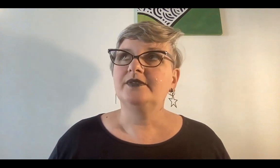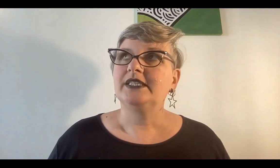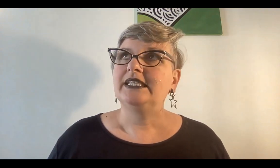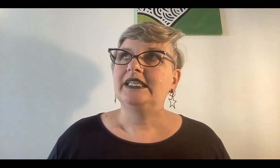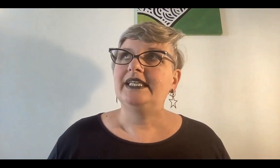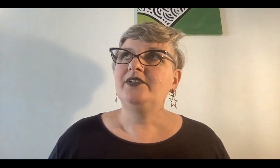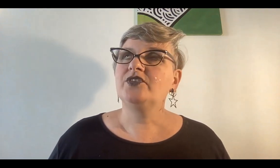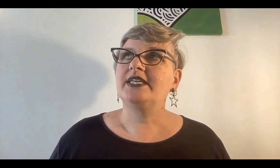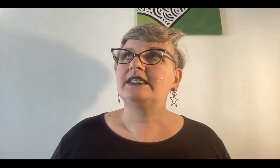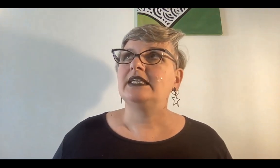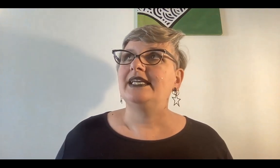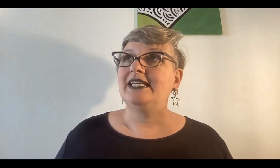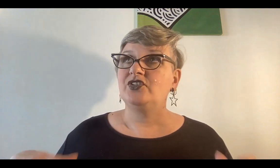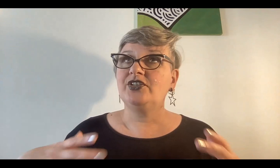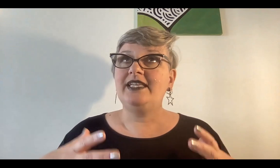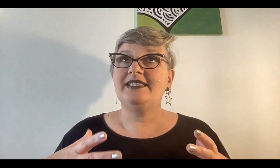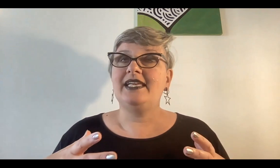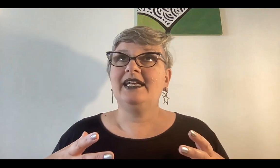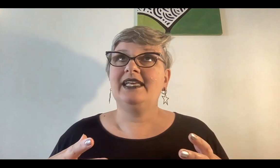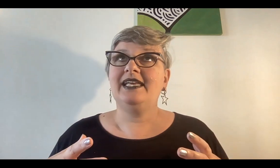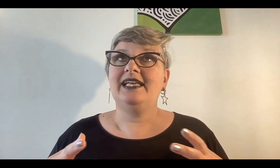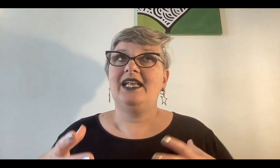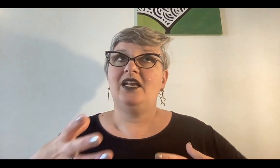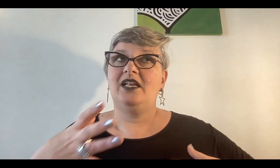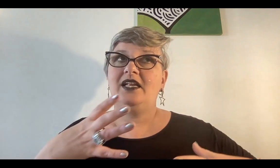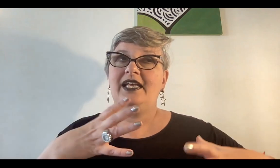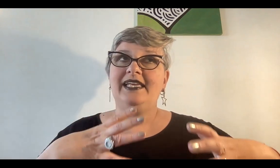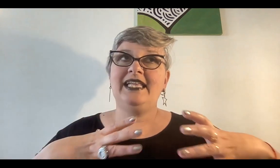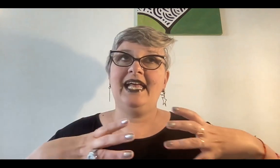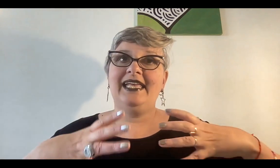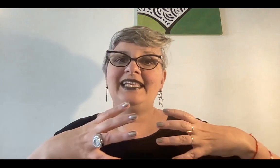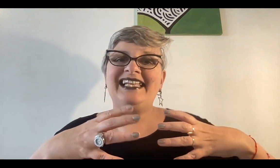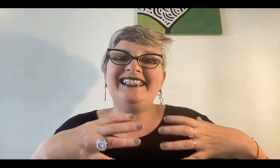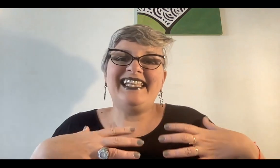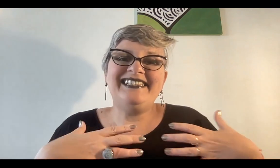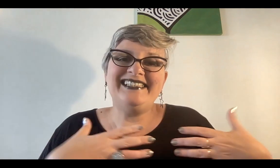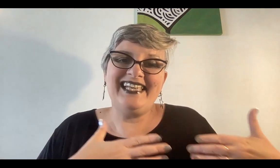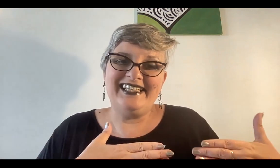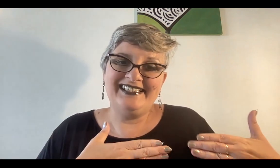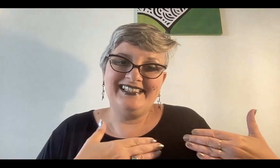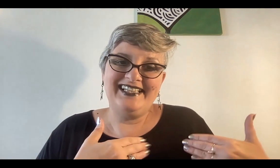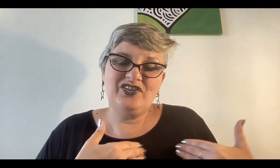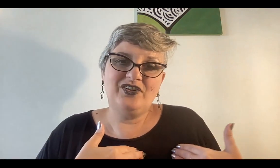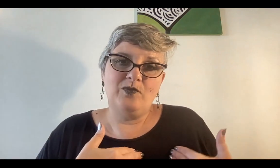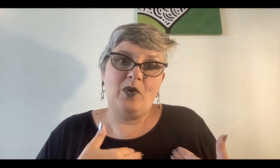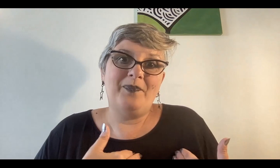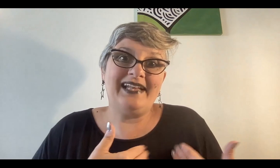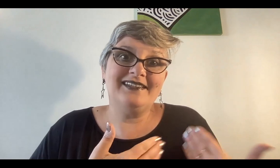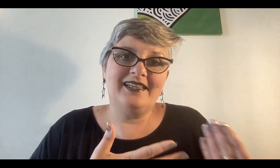Entonces, yo te decía que entendían esto como parte